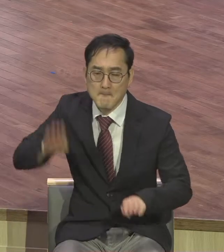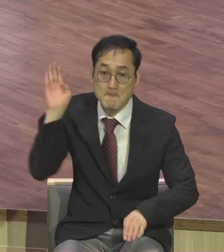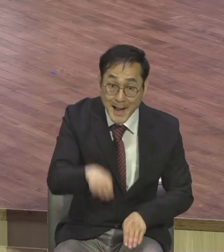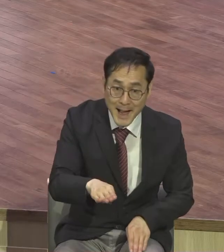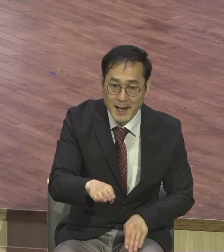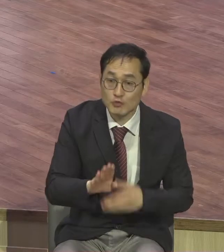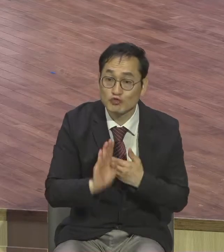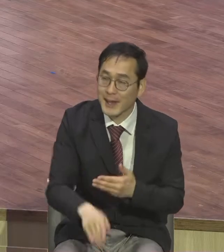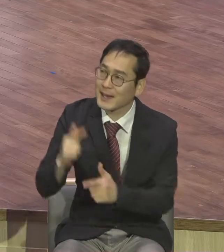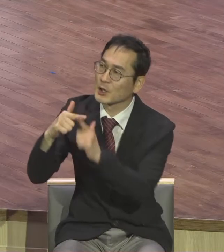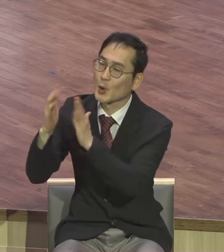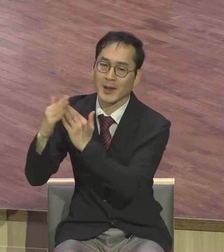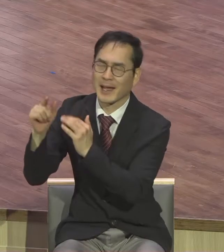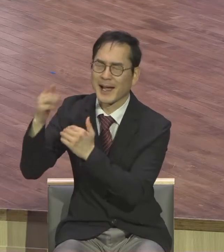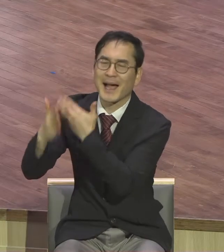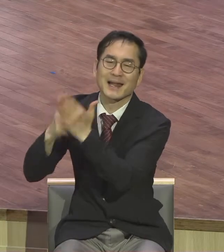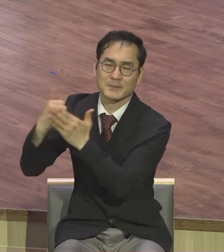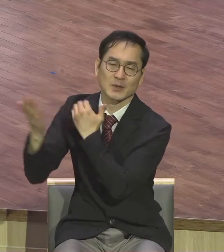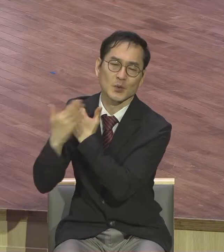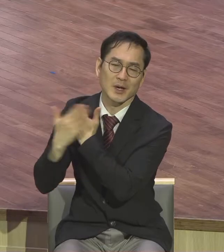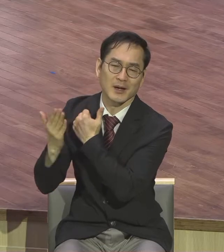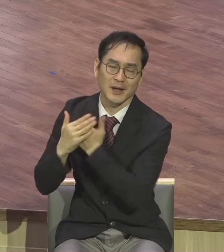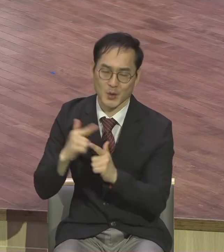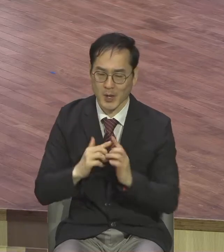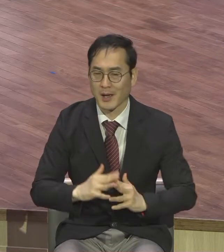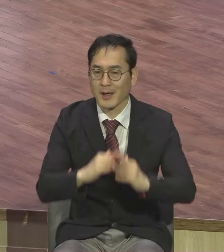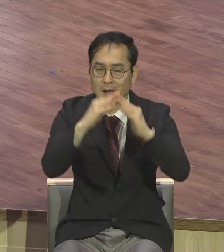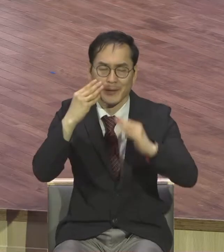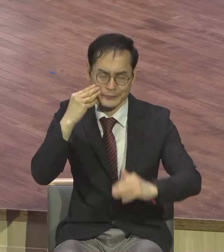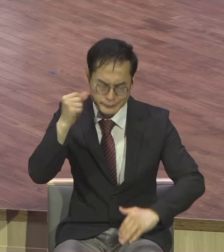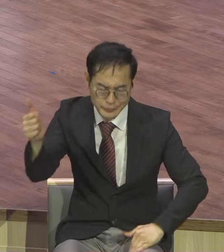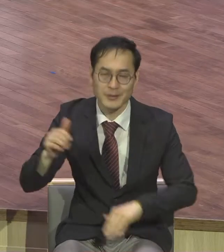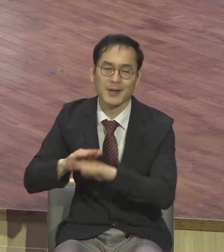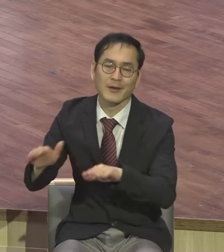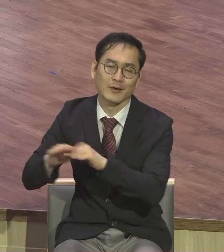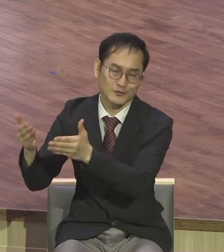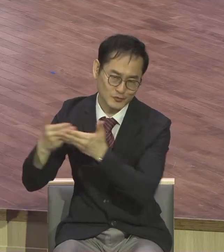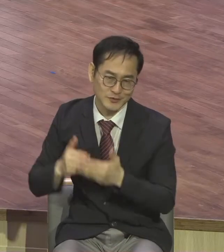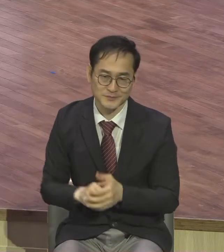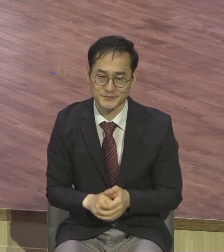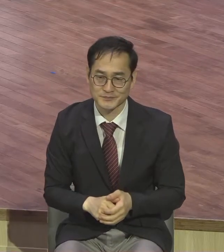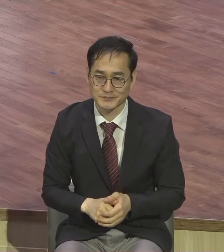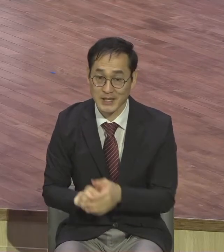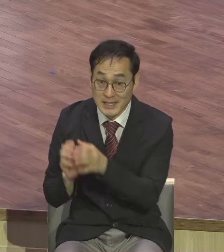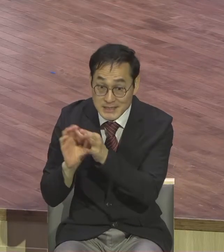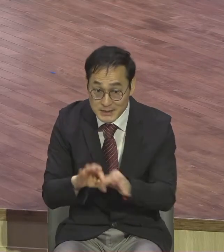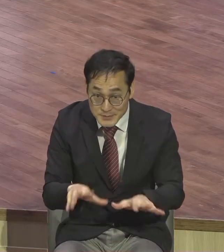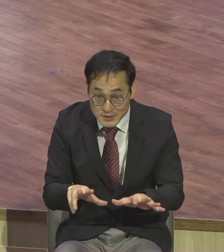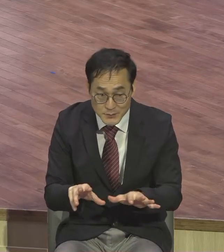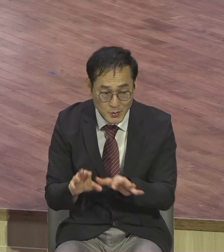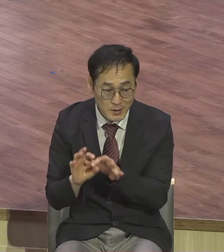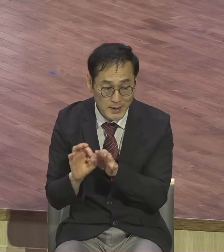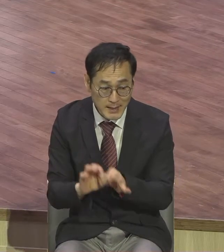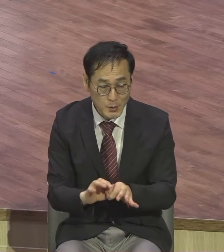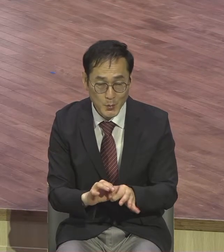하나님이 해결해 주셨잖아요 지금도 가능성이 없지만 내년에 하나님께서